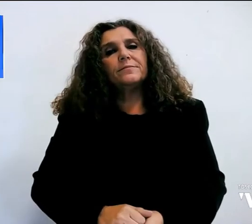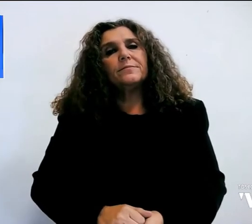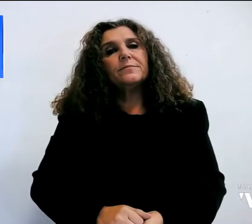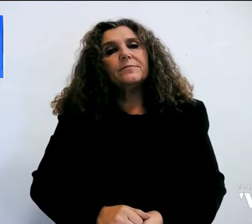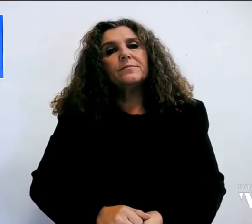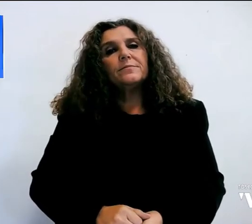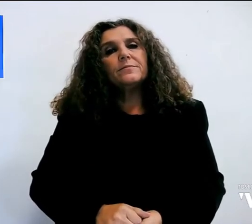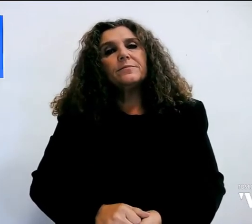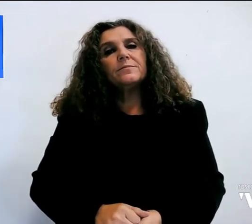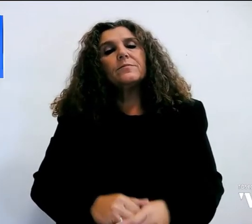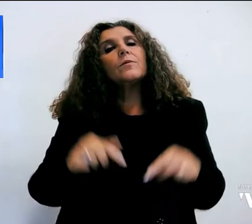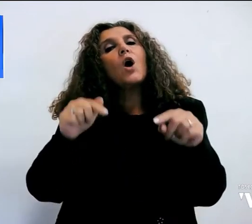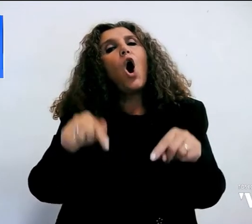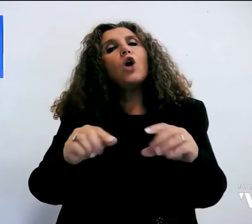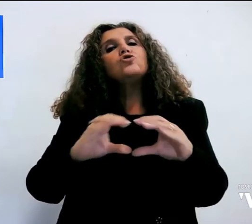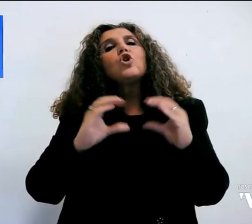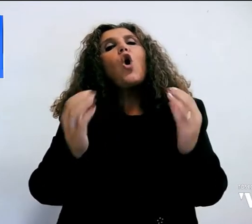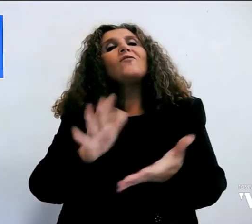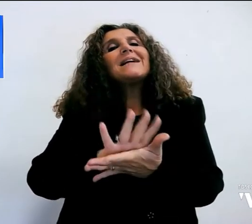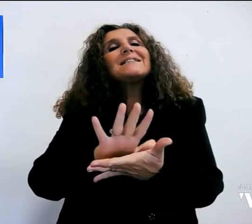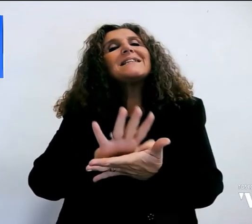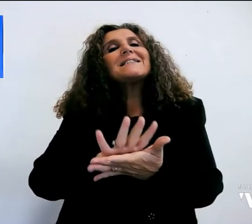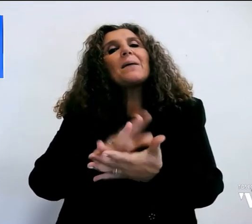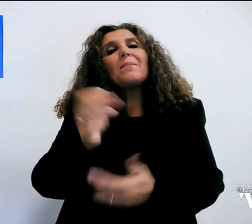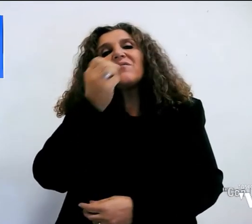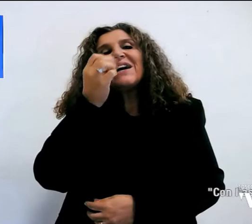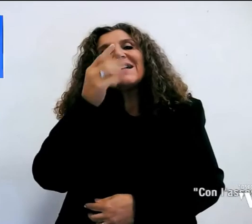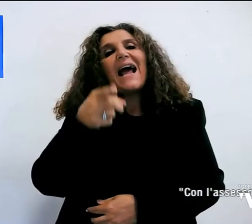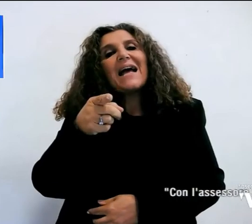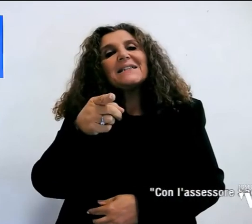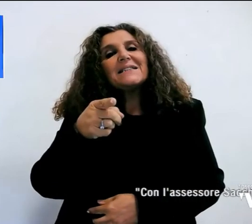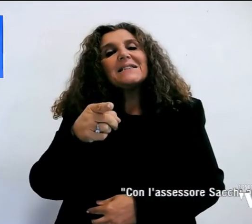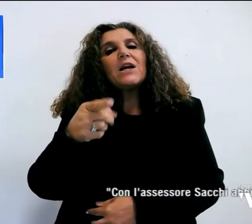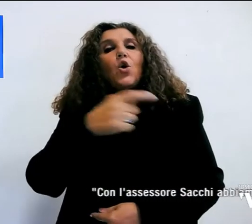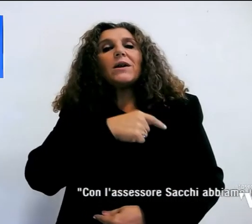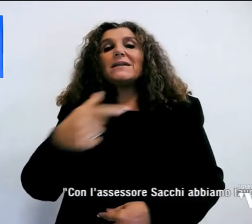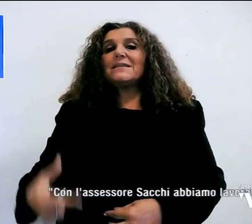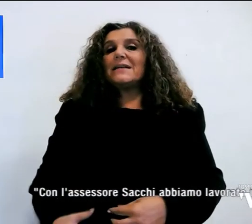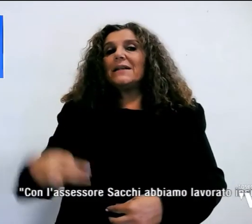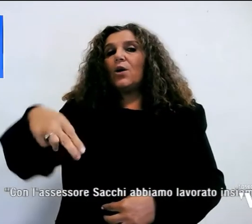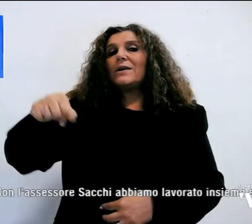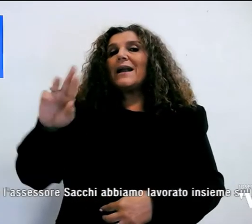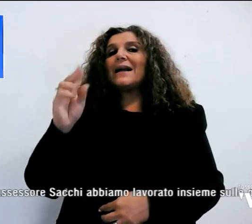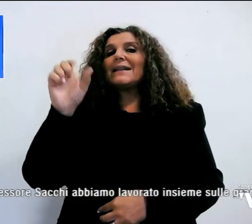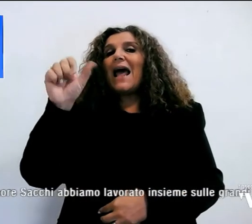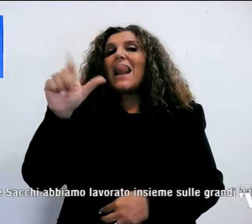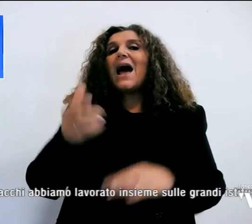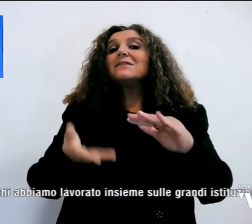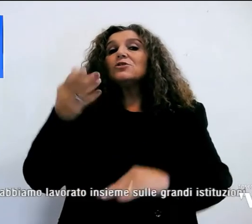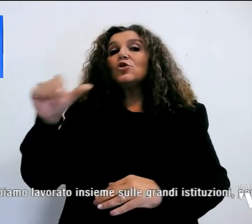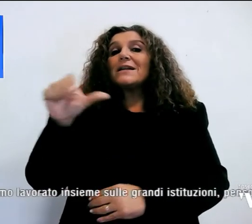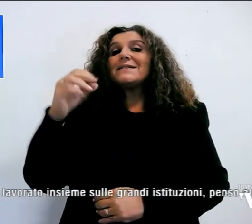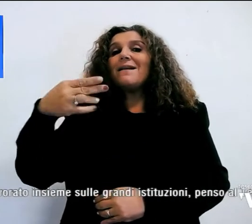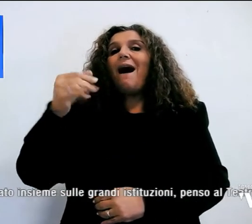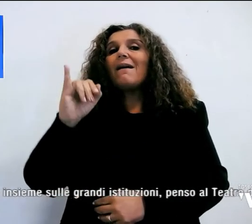E oggi conferenza stampa a Firenze con il sindaco Nardella e l'assessore Sacchi che lascia